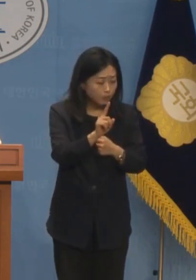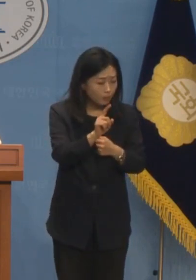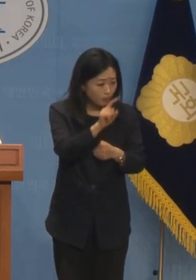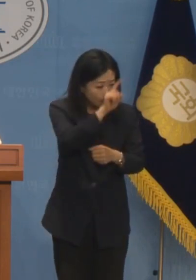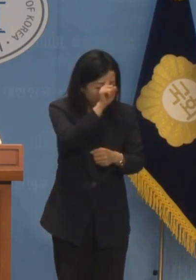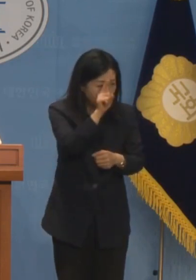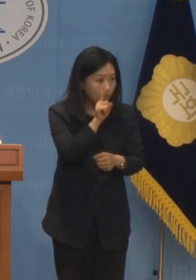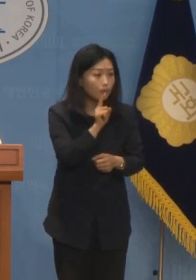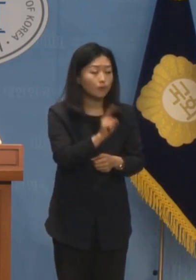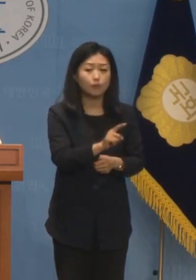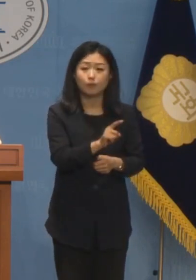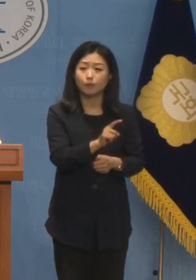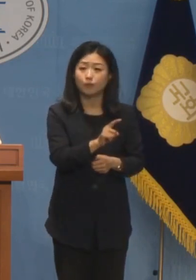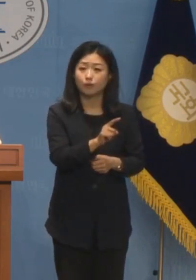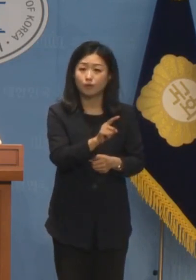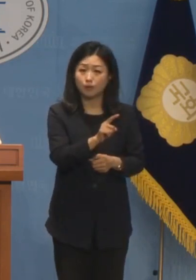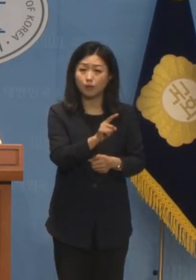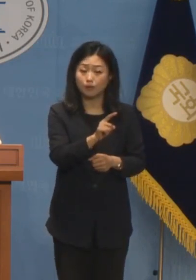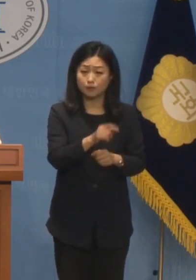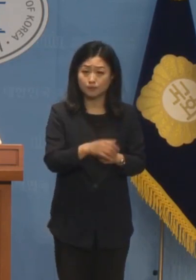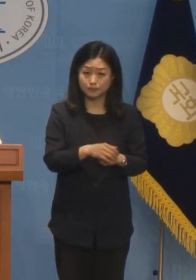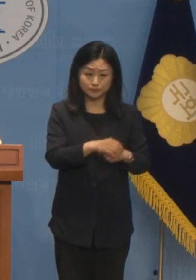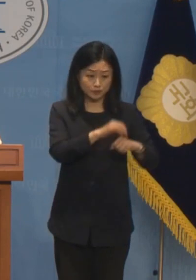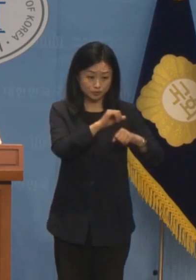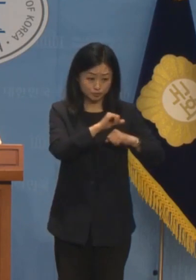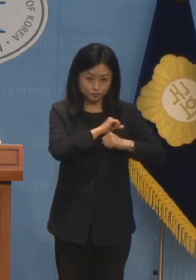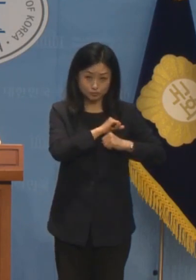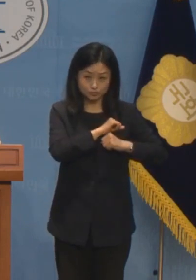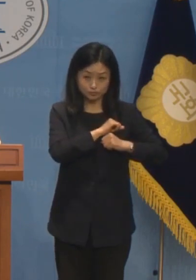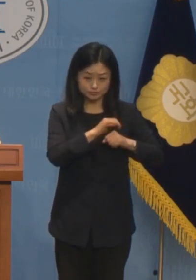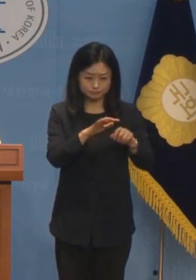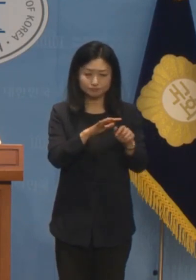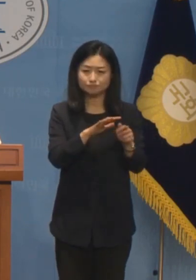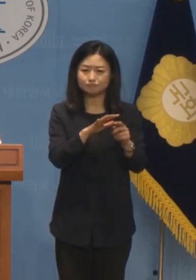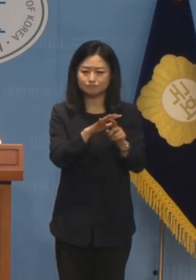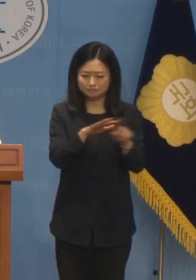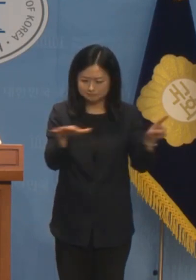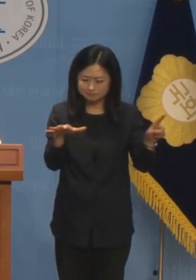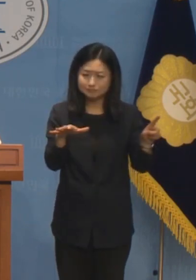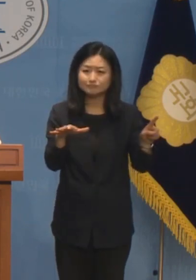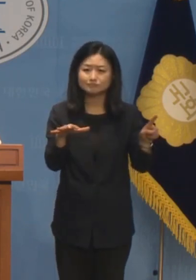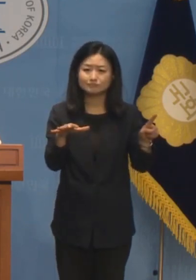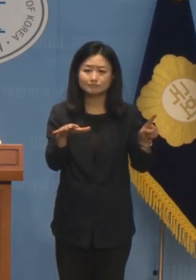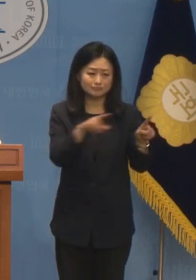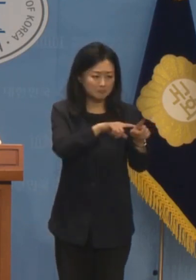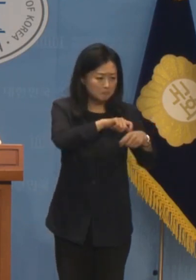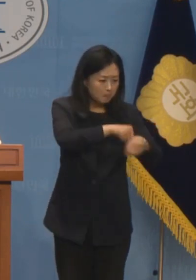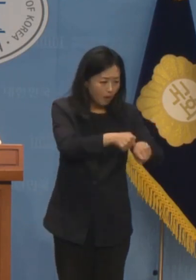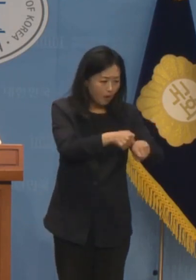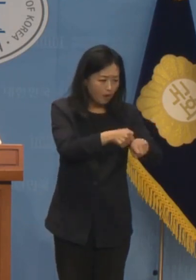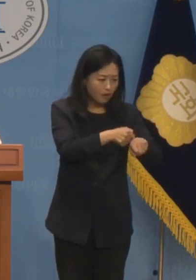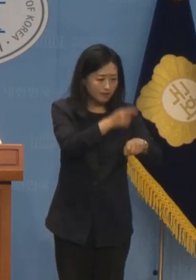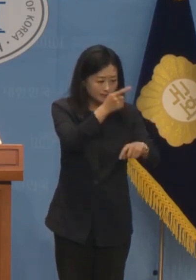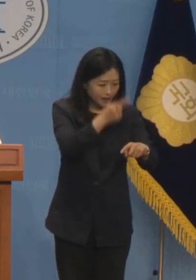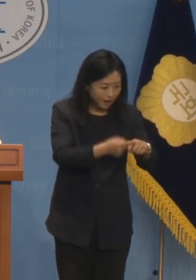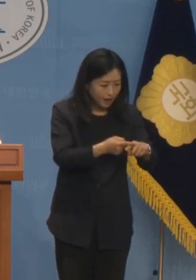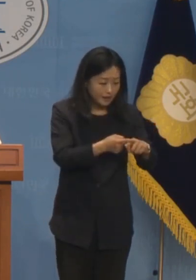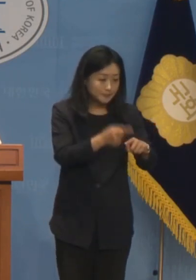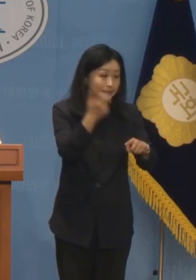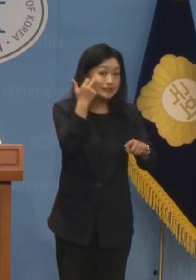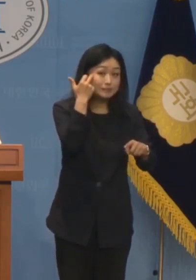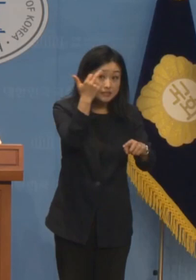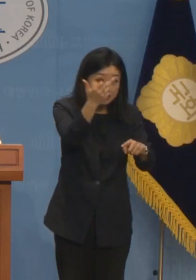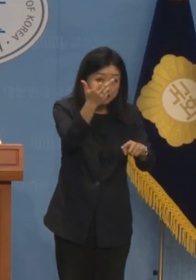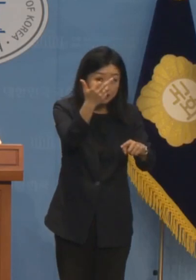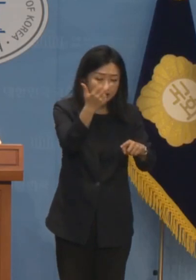그는 부대원들과 따로 떨어져 혼자 생활하는 방식의 벌을 받고 있던 중에 17일